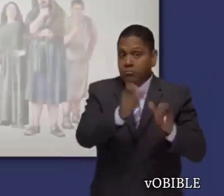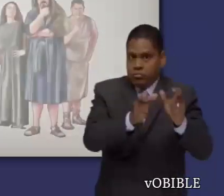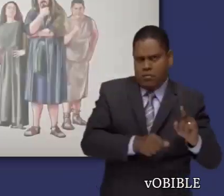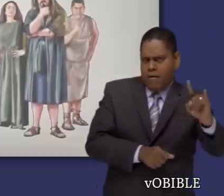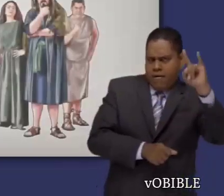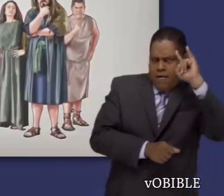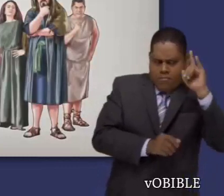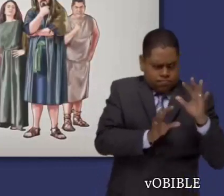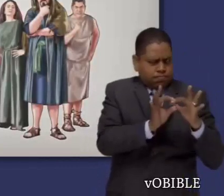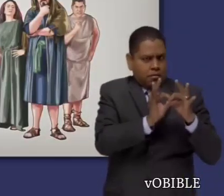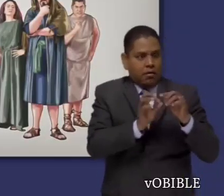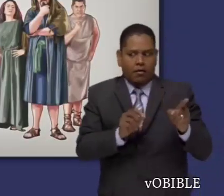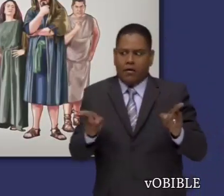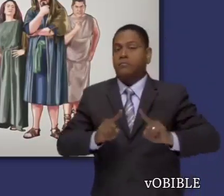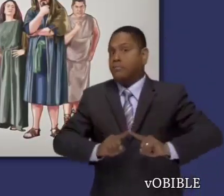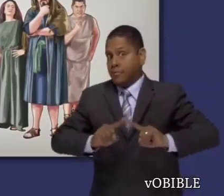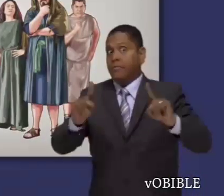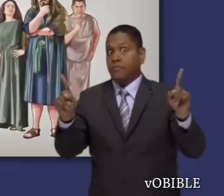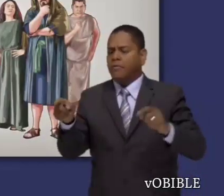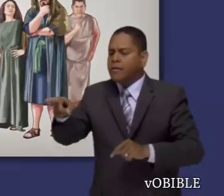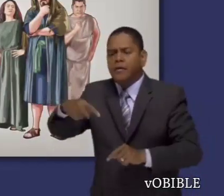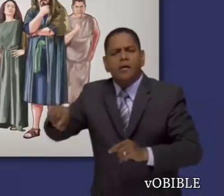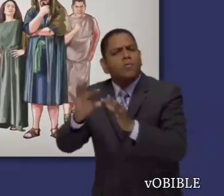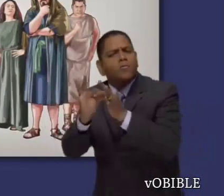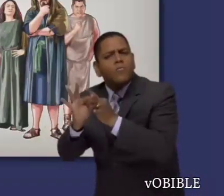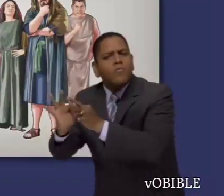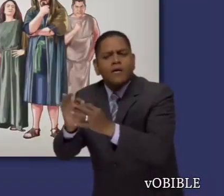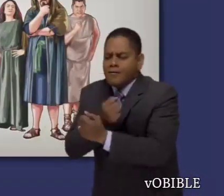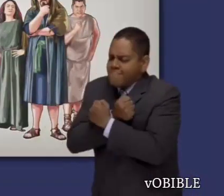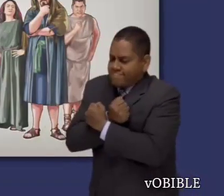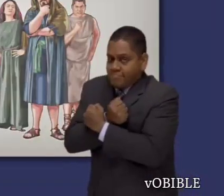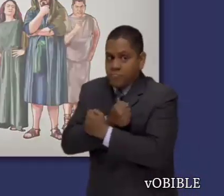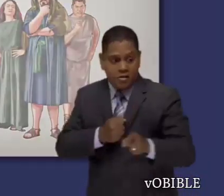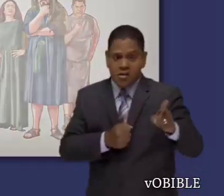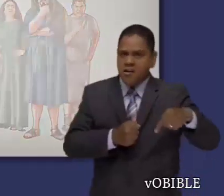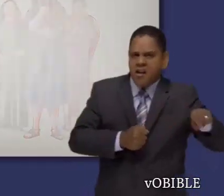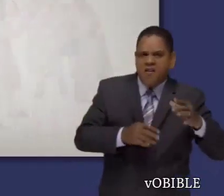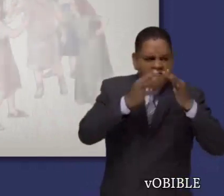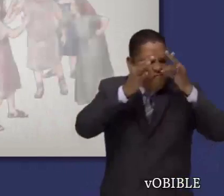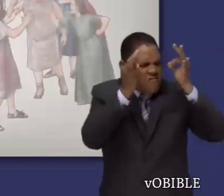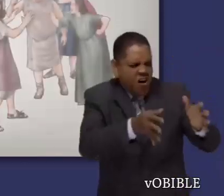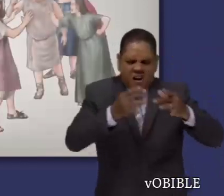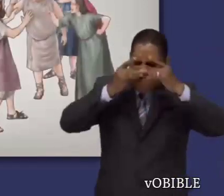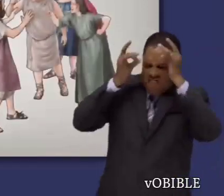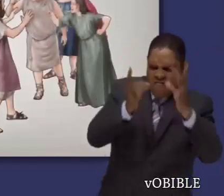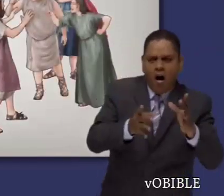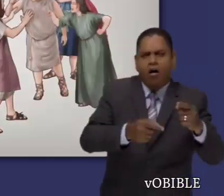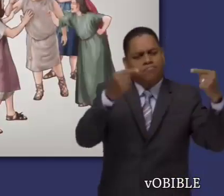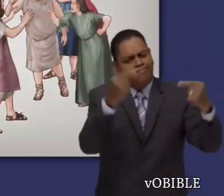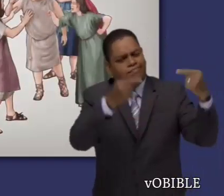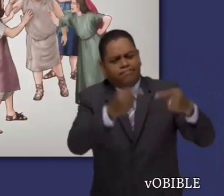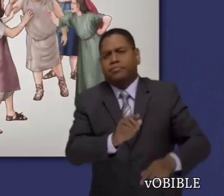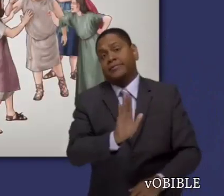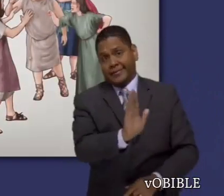Dios y los del diablo. Los hijos de Dios se aman unos a otros. En cambio, los hijos del diablo,